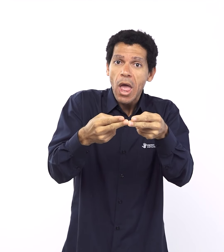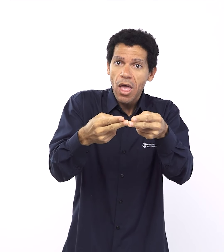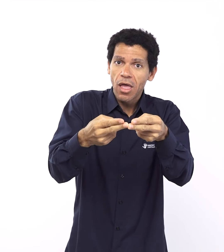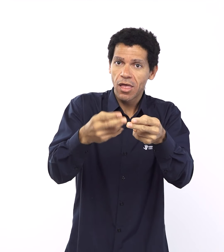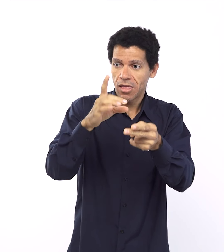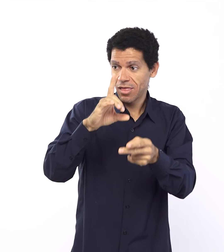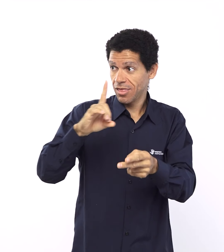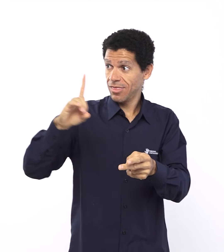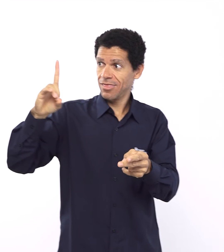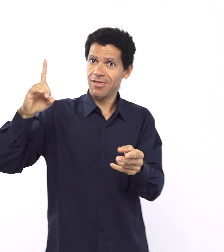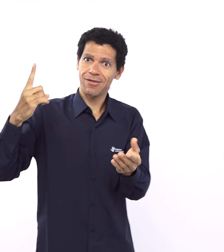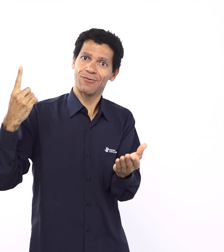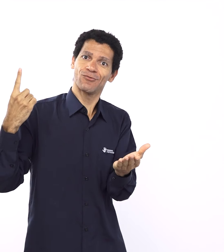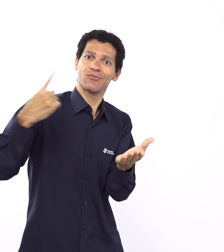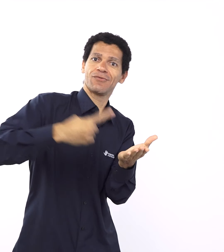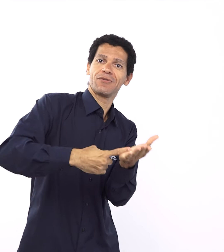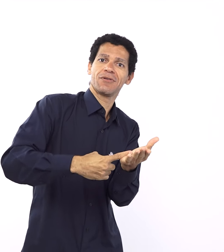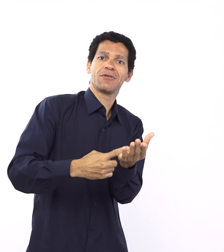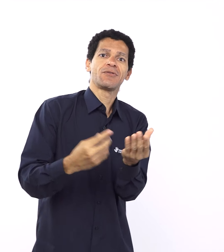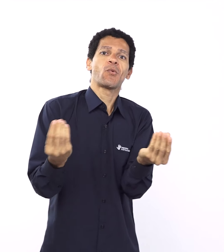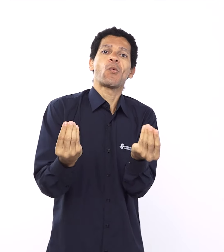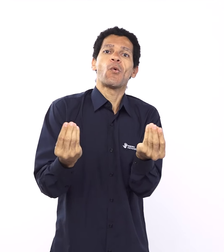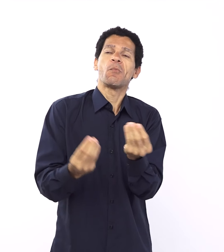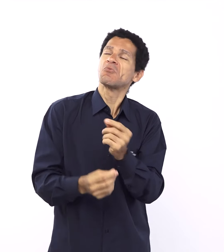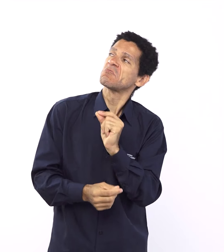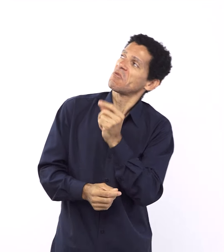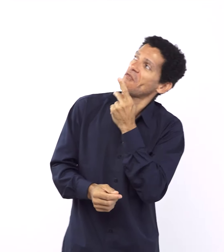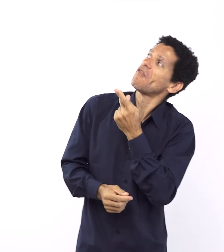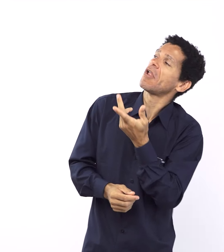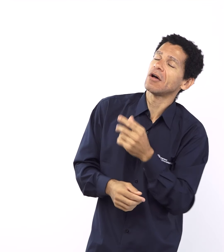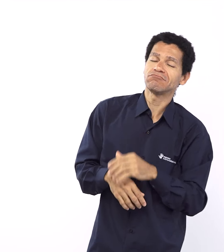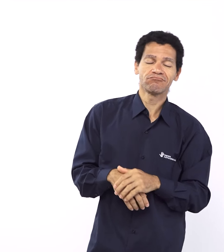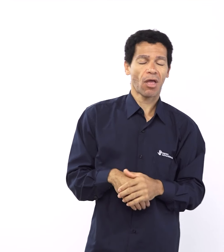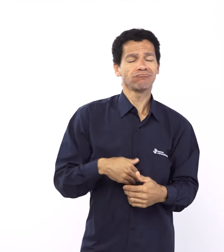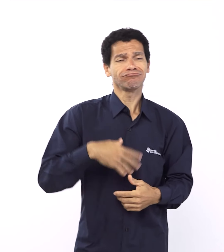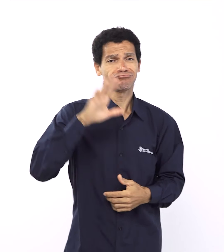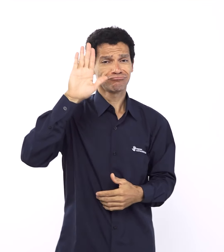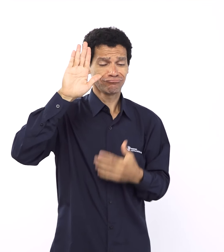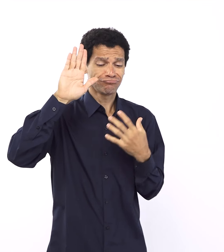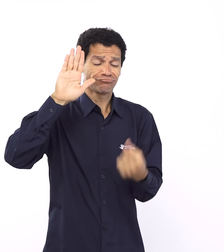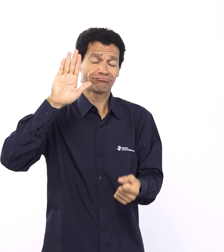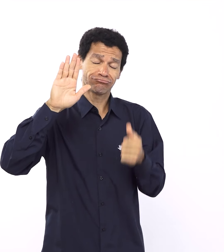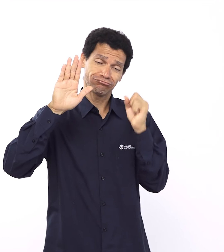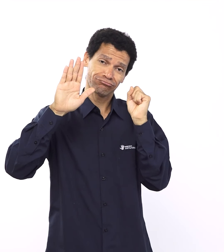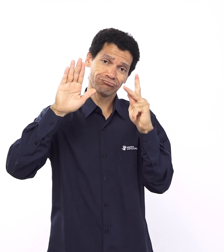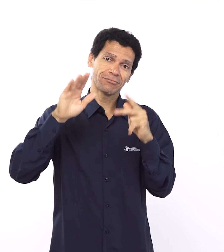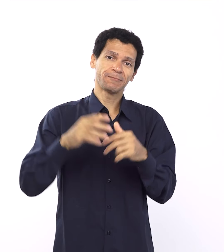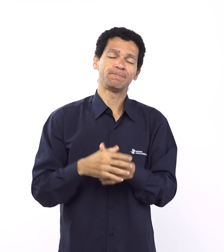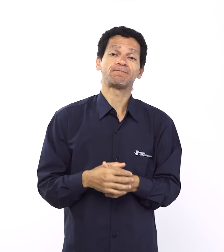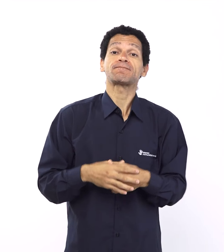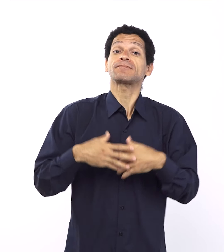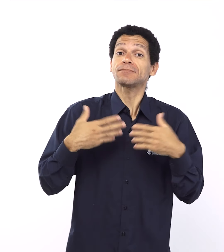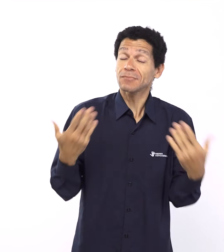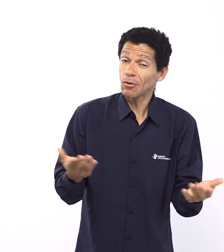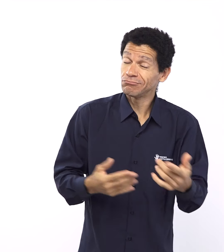É interessante, né? Que pela primeira vez no texto bíblico, a gente vai ter, de fato, a palavra